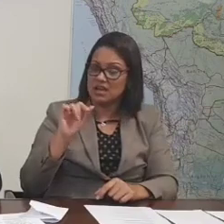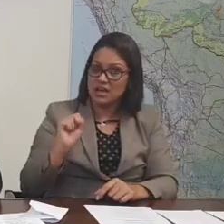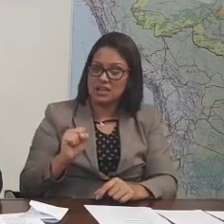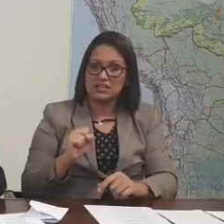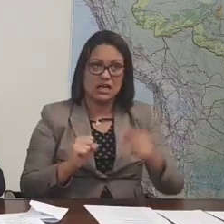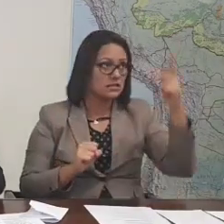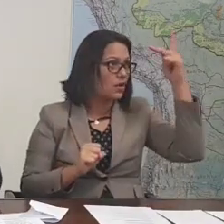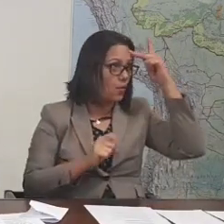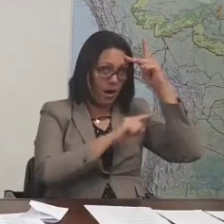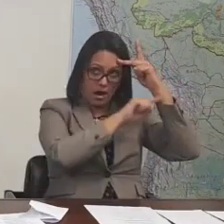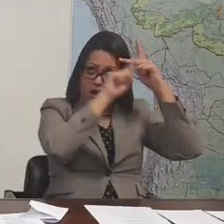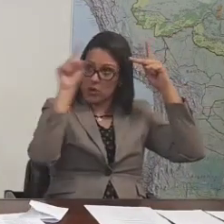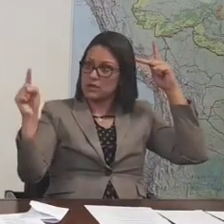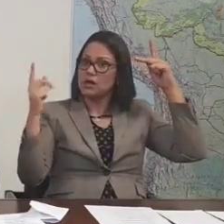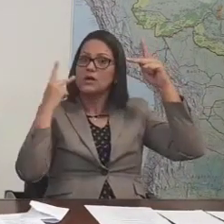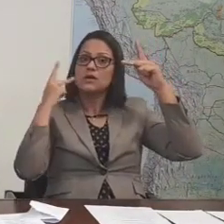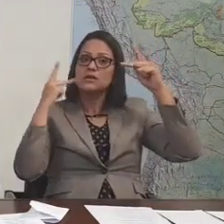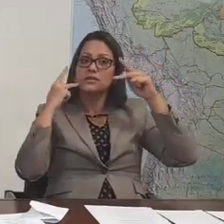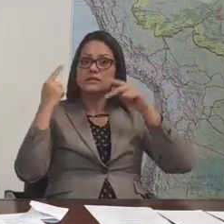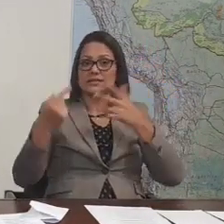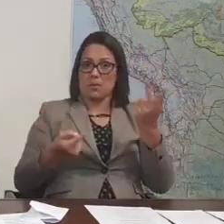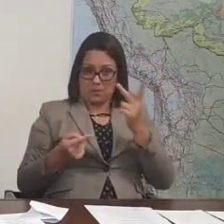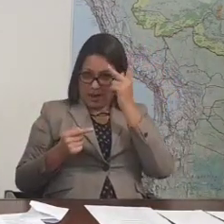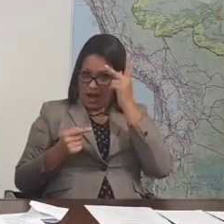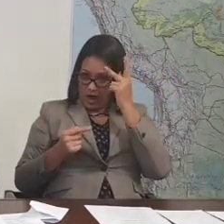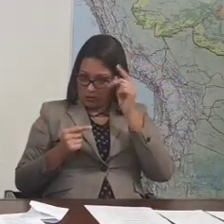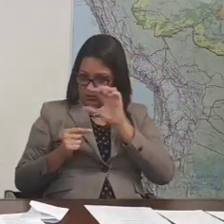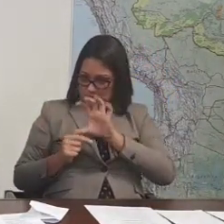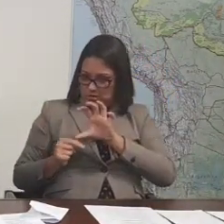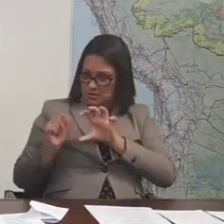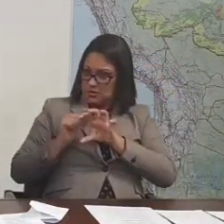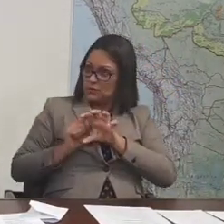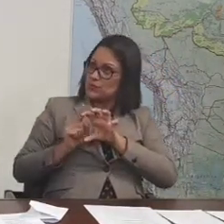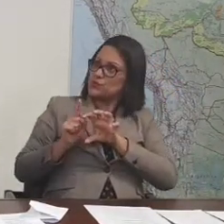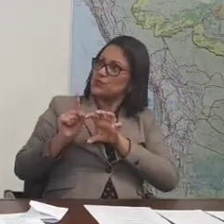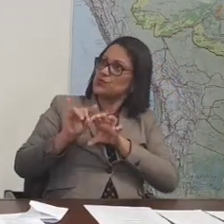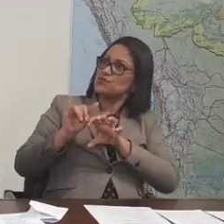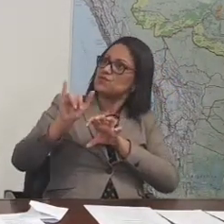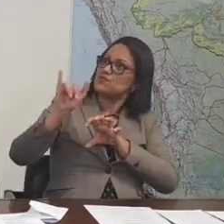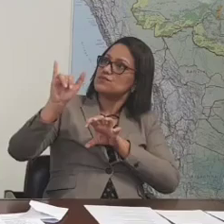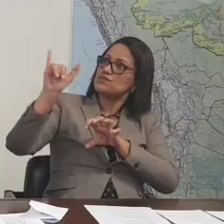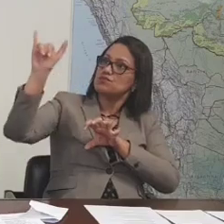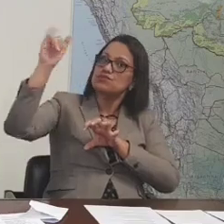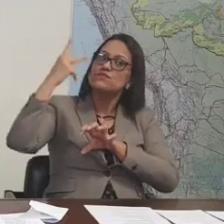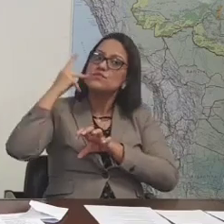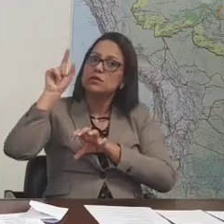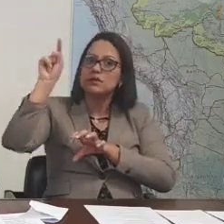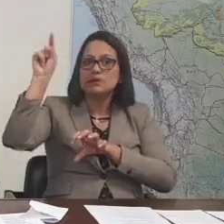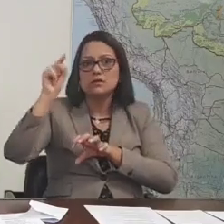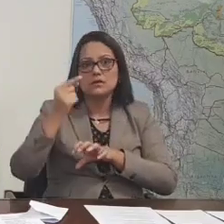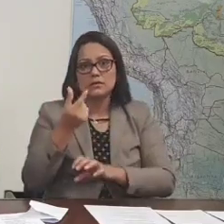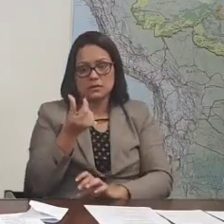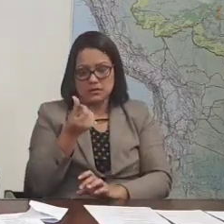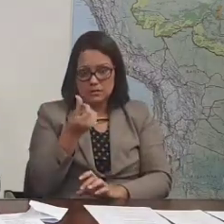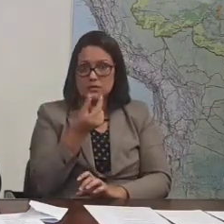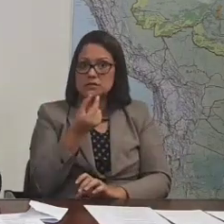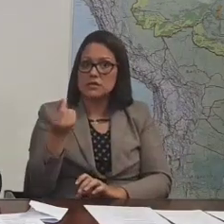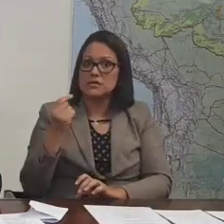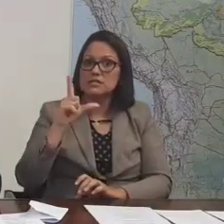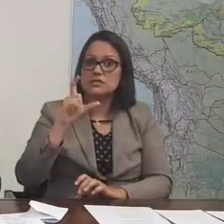São Paulo para Fortaleza? São Paulo-Fortaleza. Aproximadamente 600 litros de combustível.